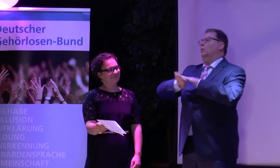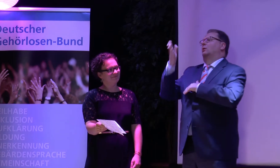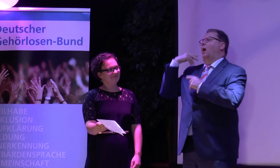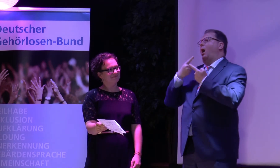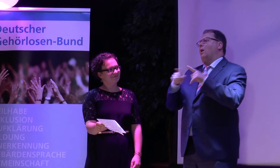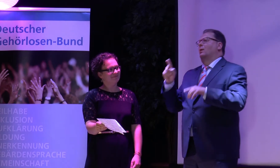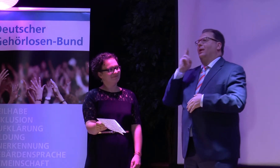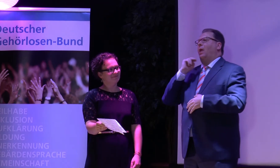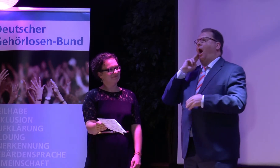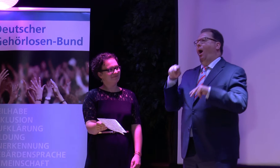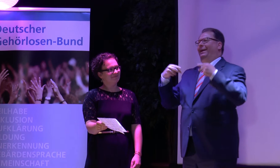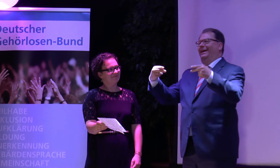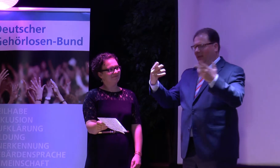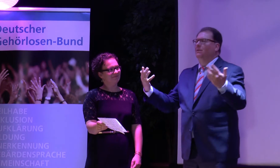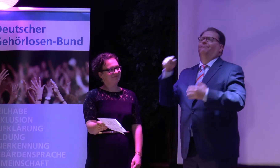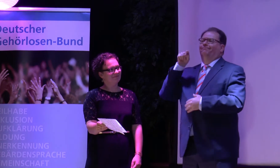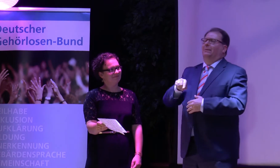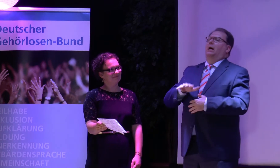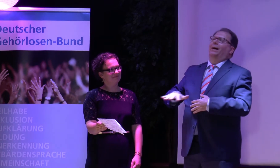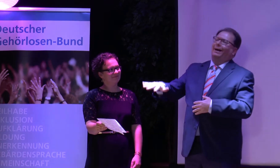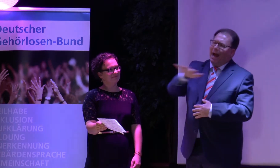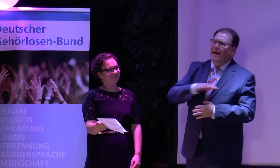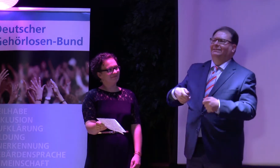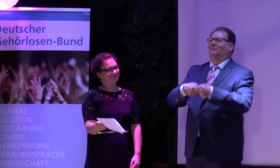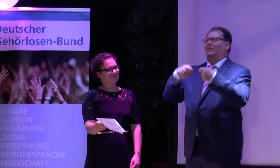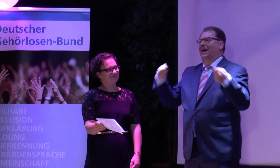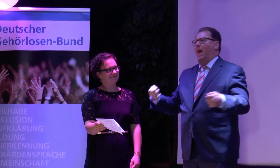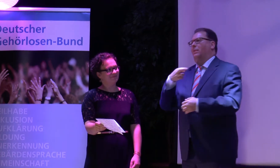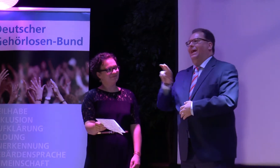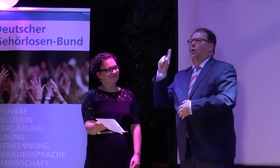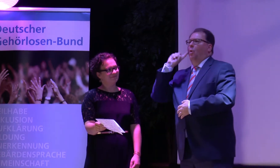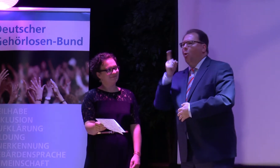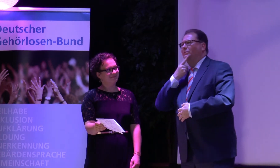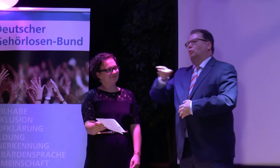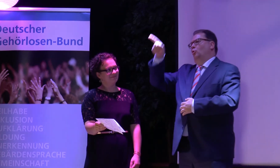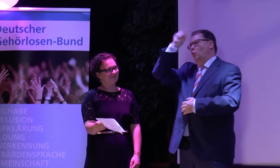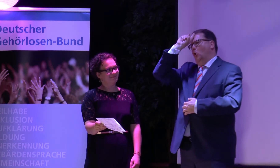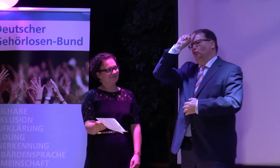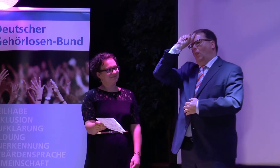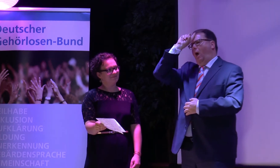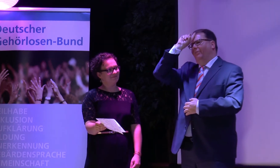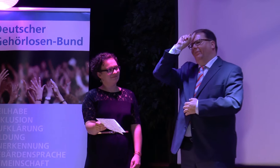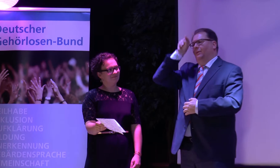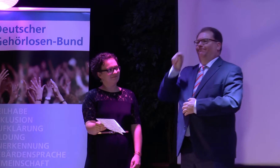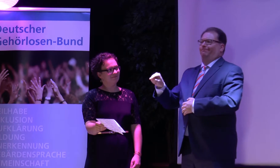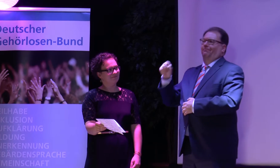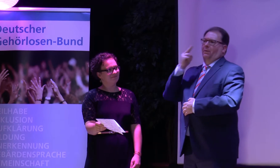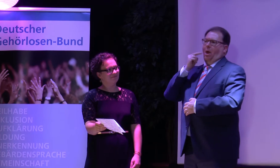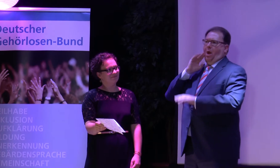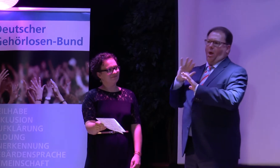1927 und war als Reichshauptmann der Gehörigen Deutschlands.